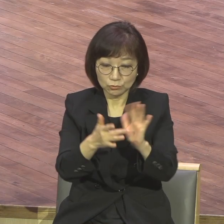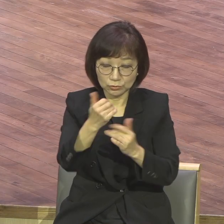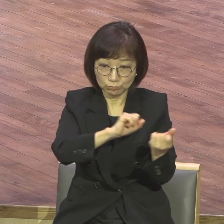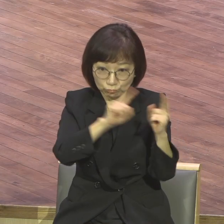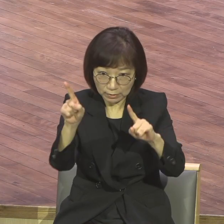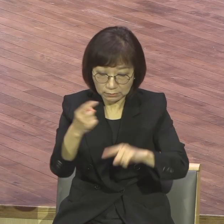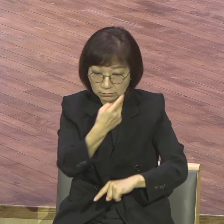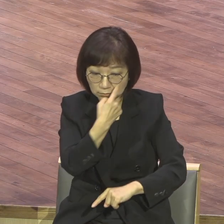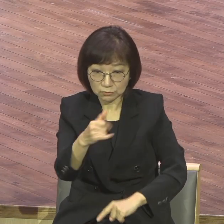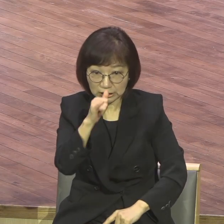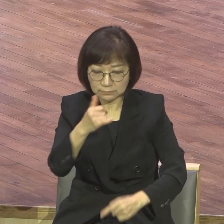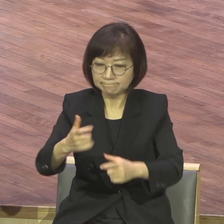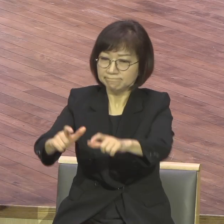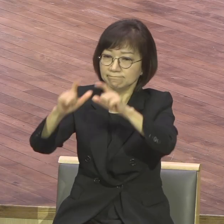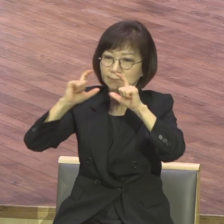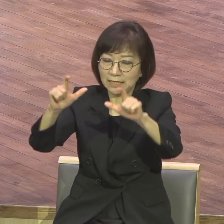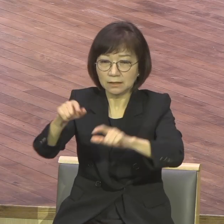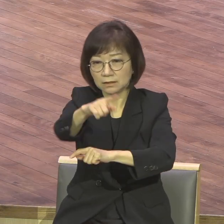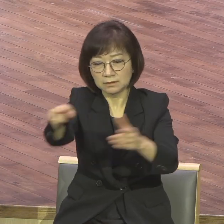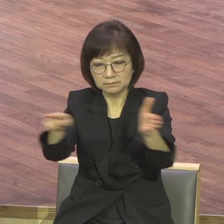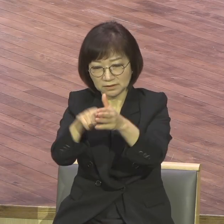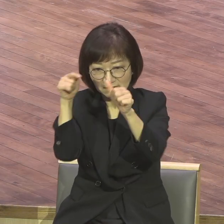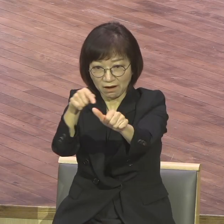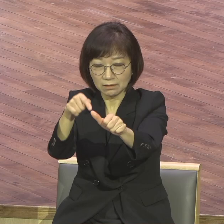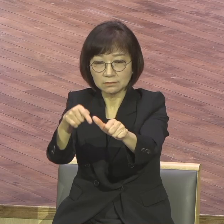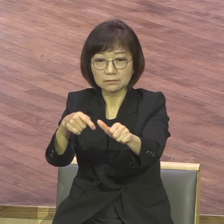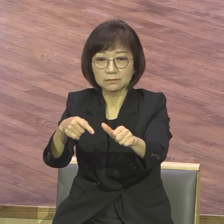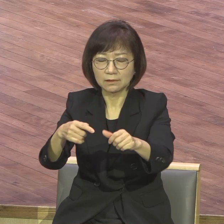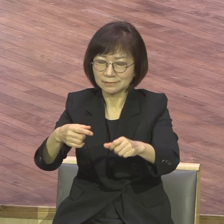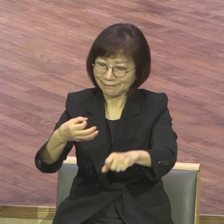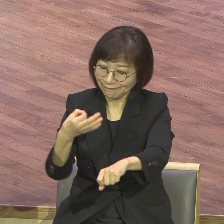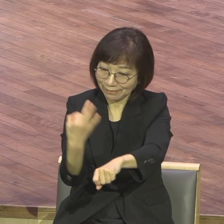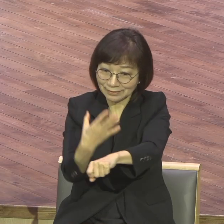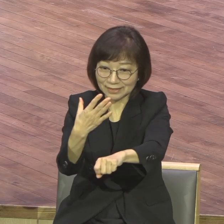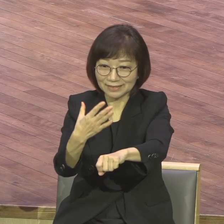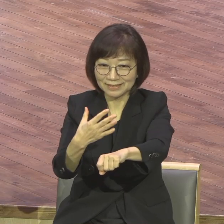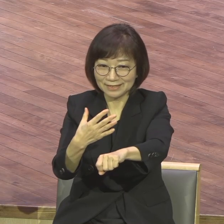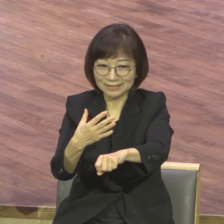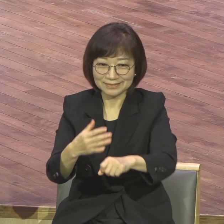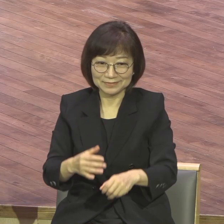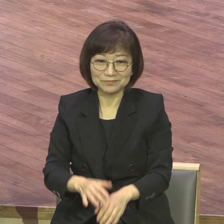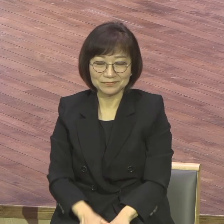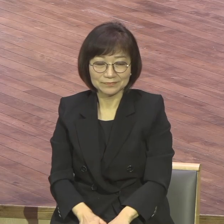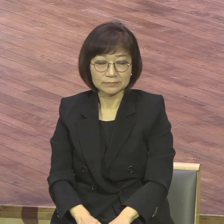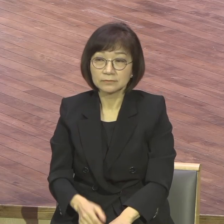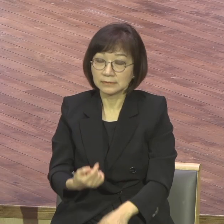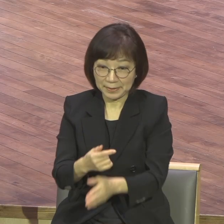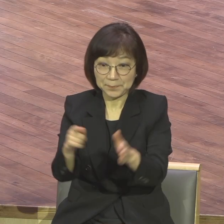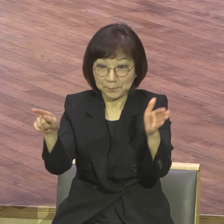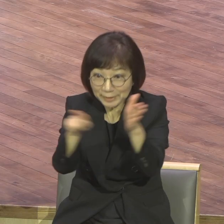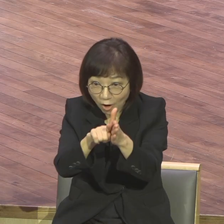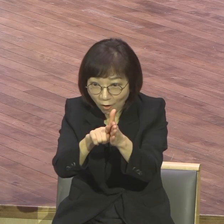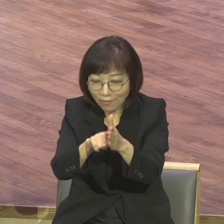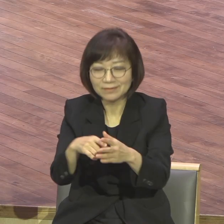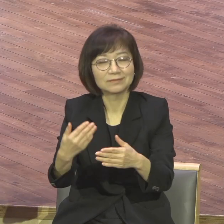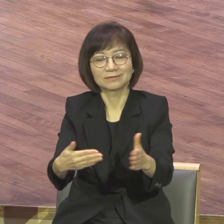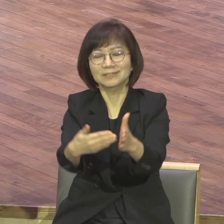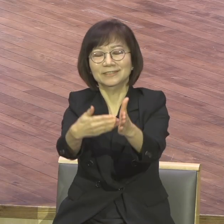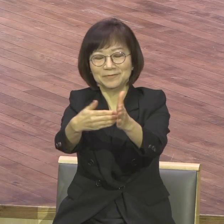선언했을 뿐이다. 그랬어요. 그냥 믿으면 끝난 것이다. 단순하게